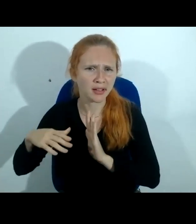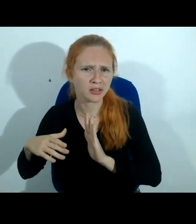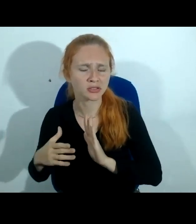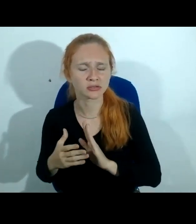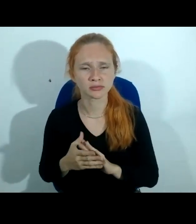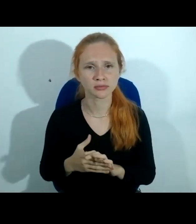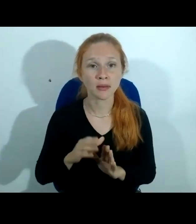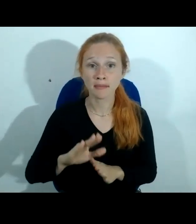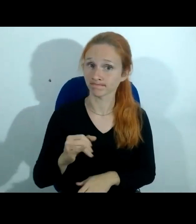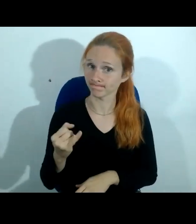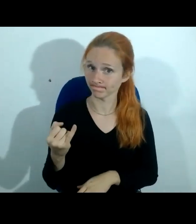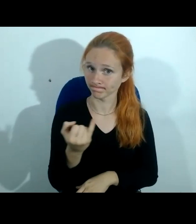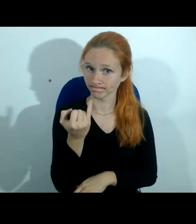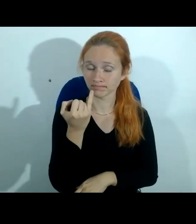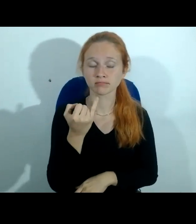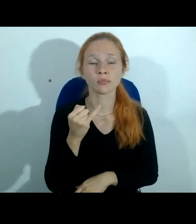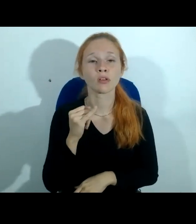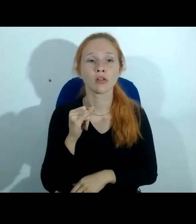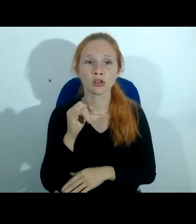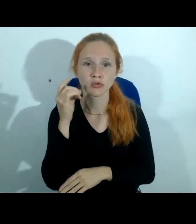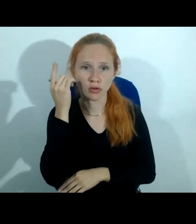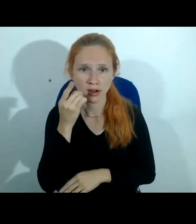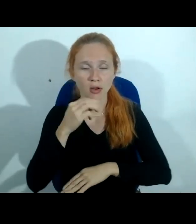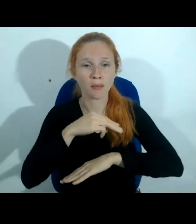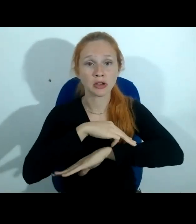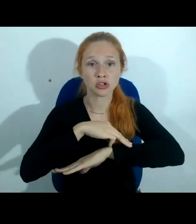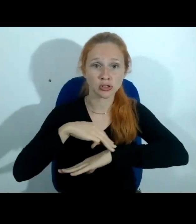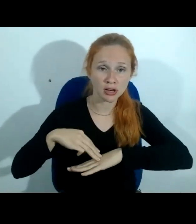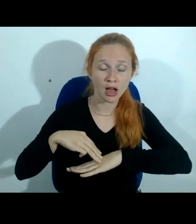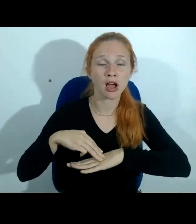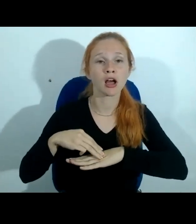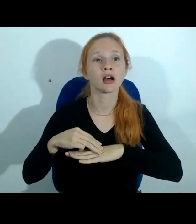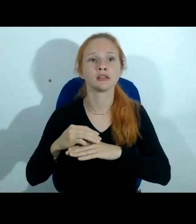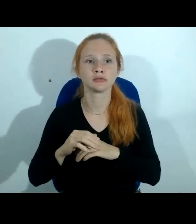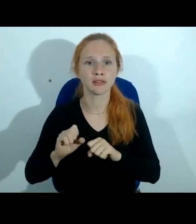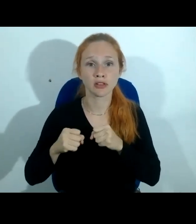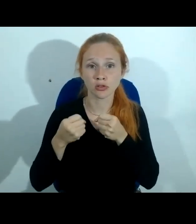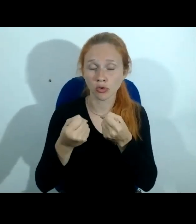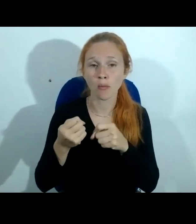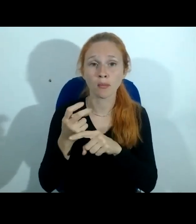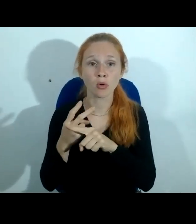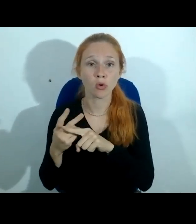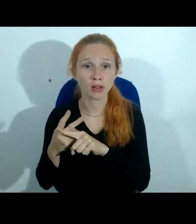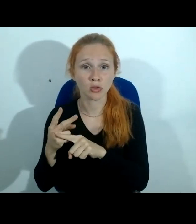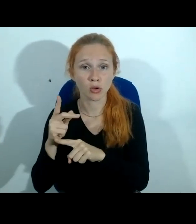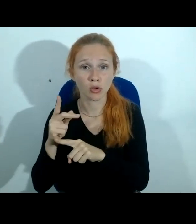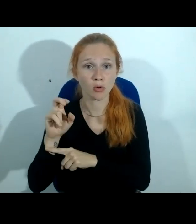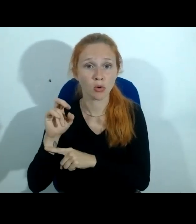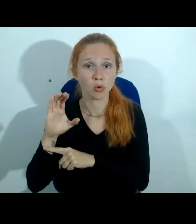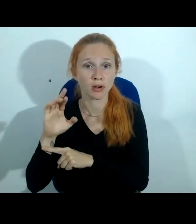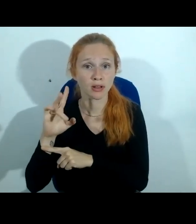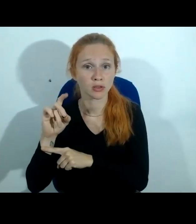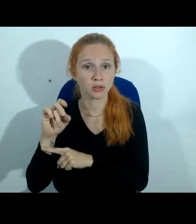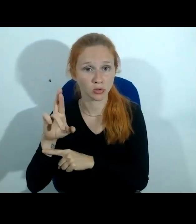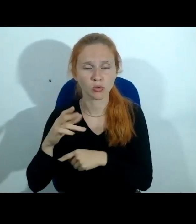fundamental que o advogado que o magistrado que o defensor que o promotor procurador ou seja todo aquele que se denominar